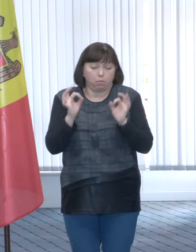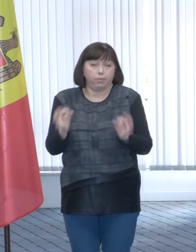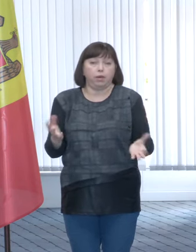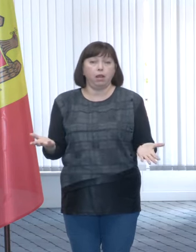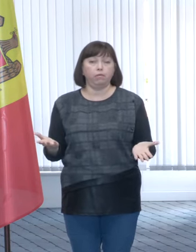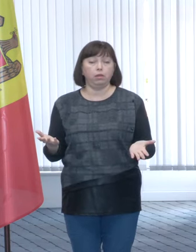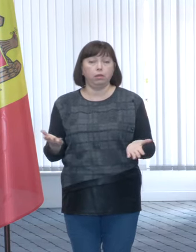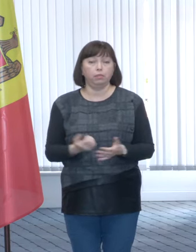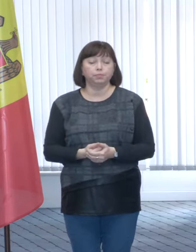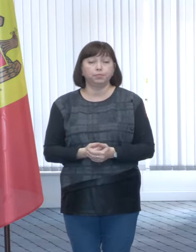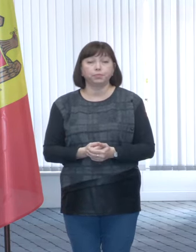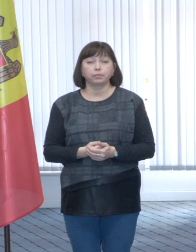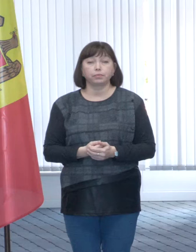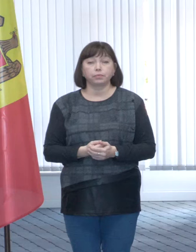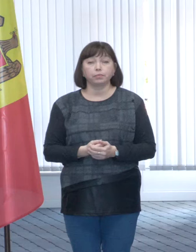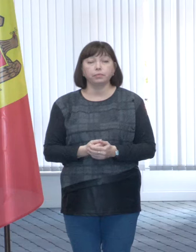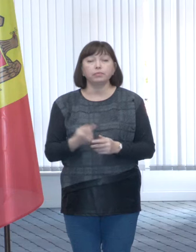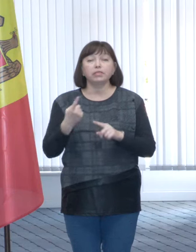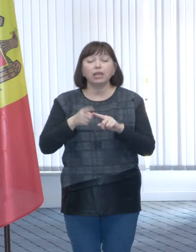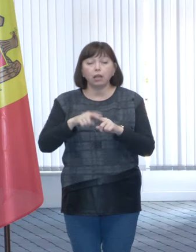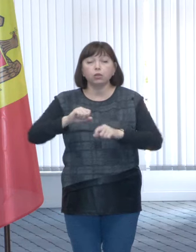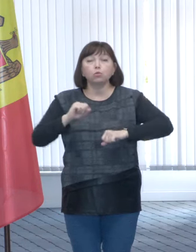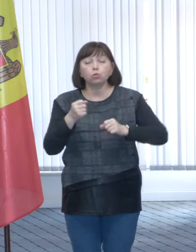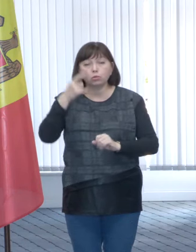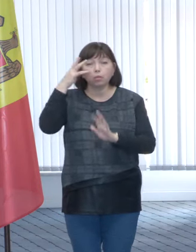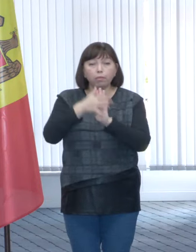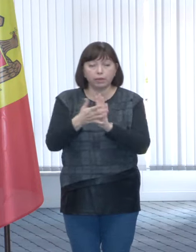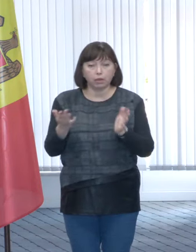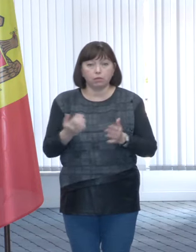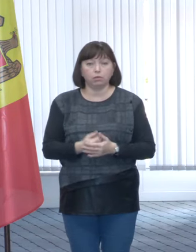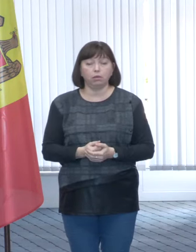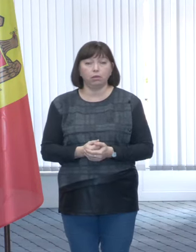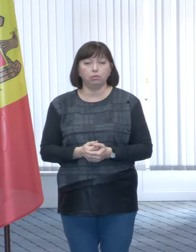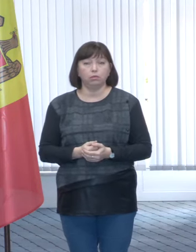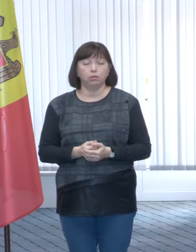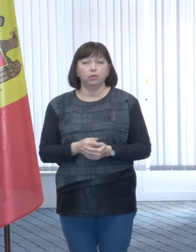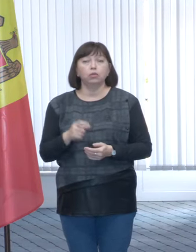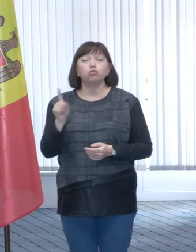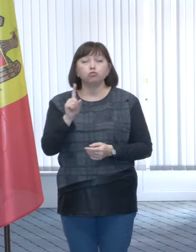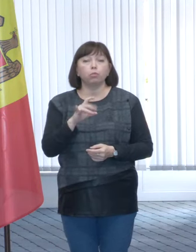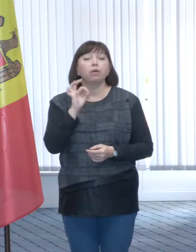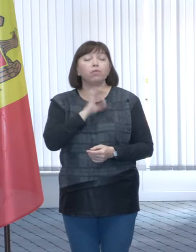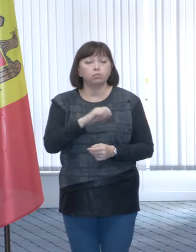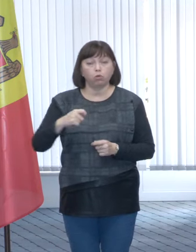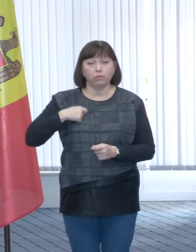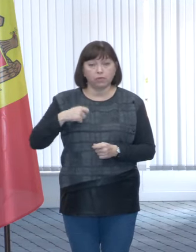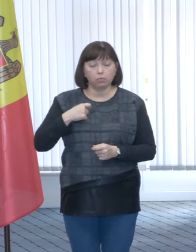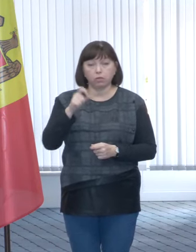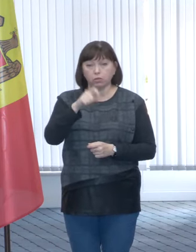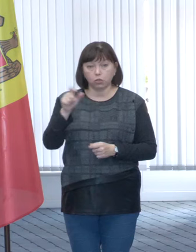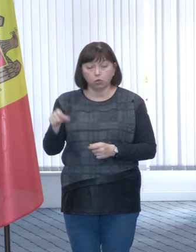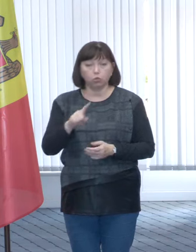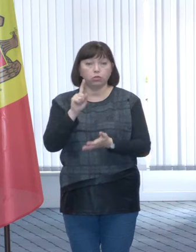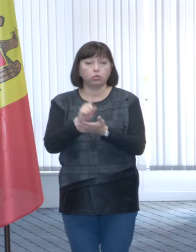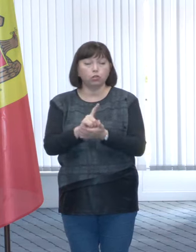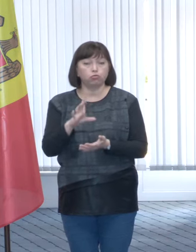este o înțelegere globală. Pentru a beneficia de compensații, cetățenii